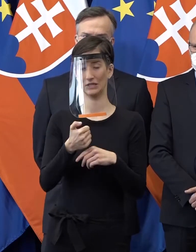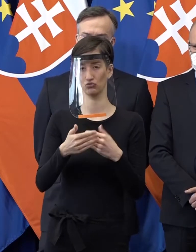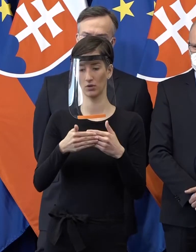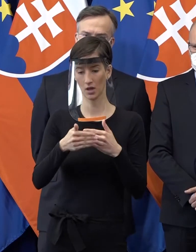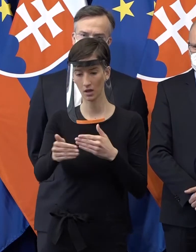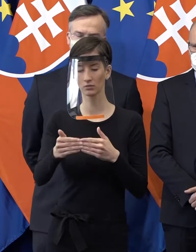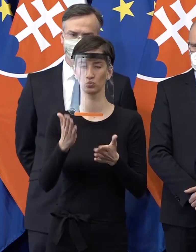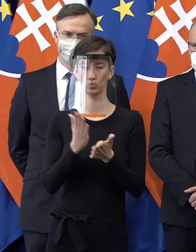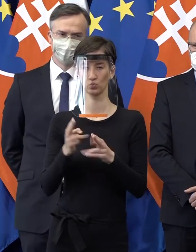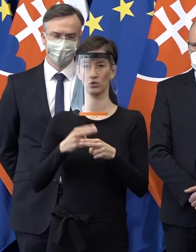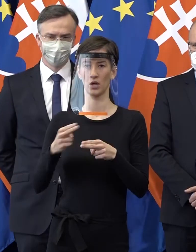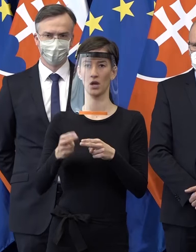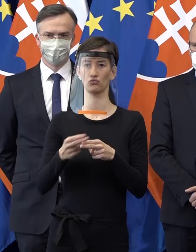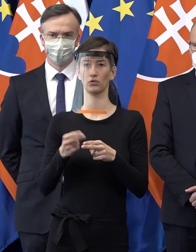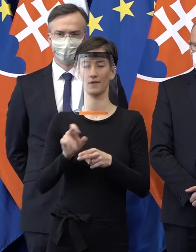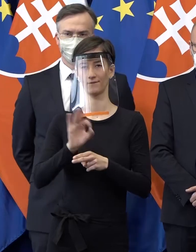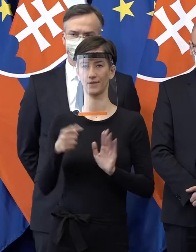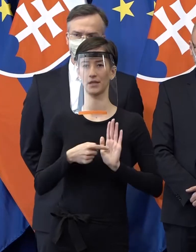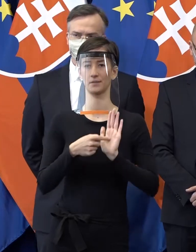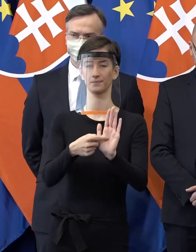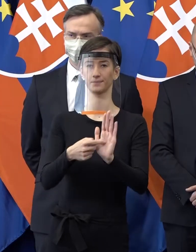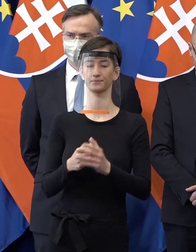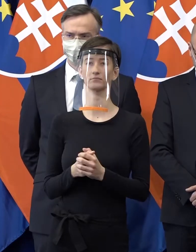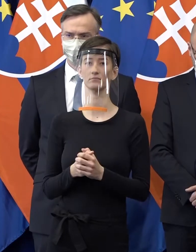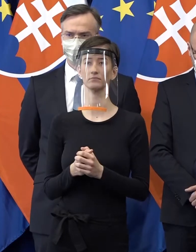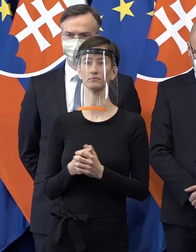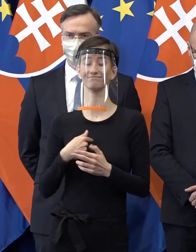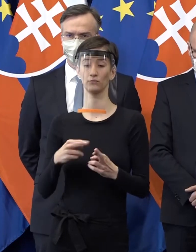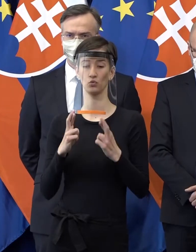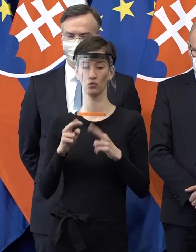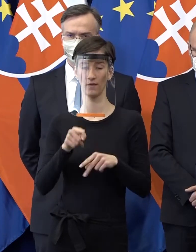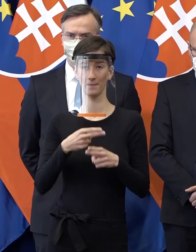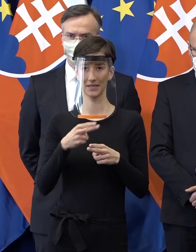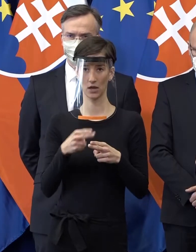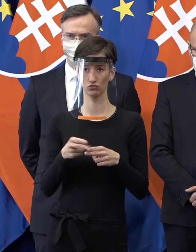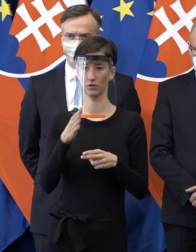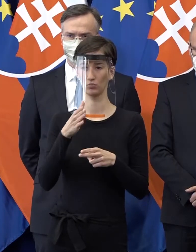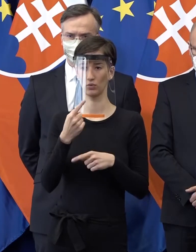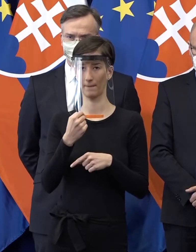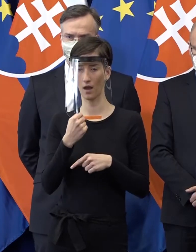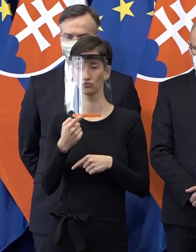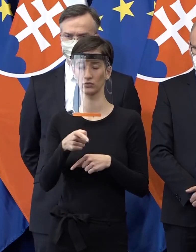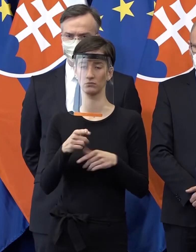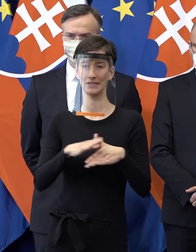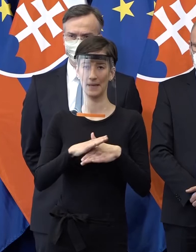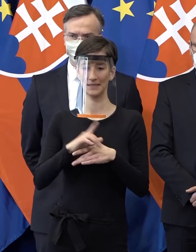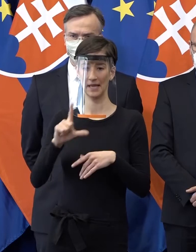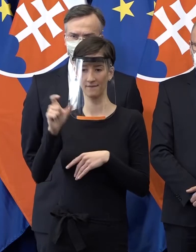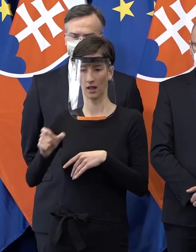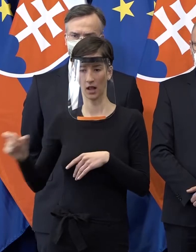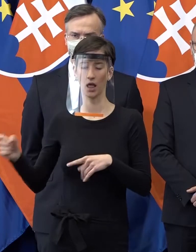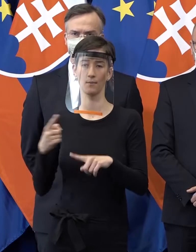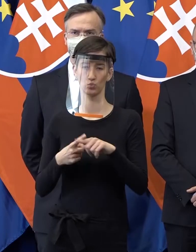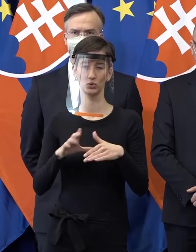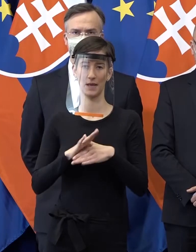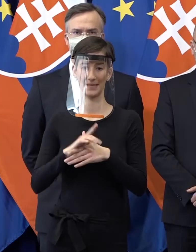čo najviac zamestnávateľov, ale samozrejme tým pádom aj zamestnancov na Slovensku, aby čo najviac pracovných miest bolo udržané. Ja osobne